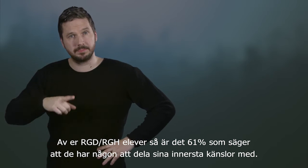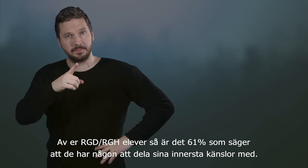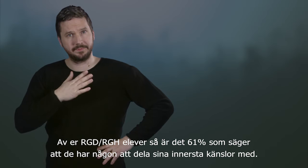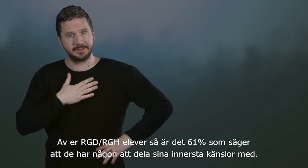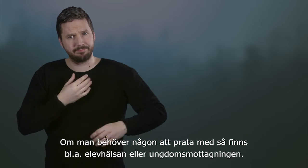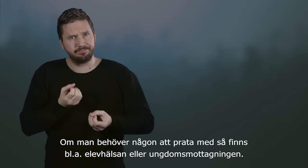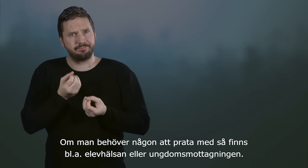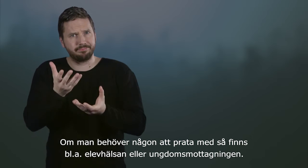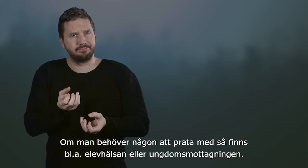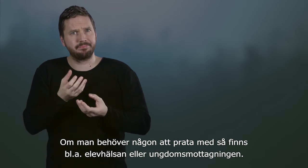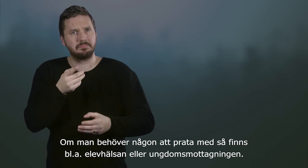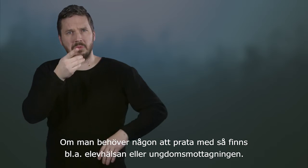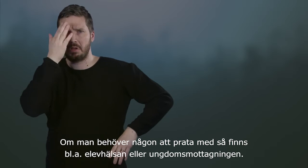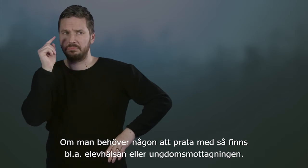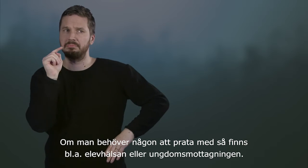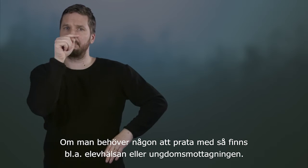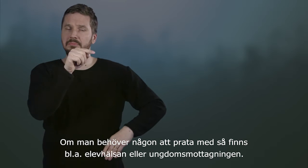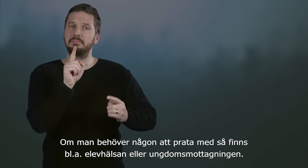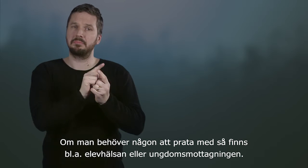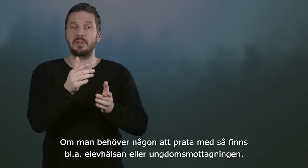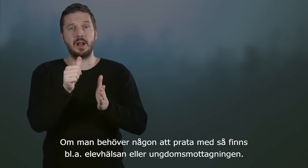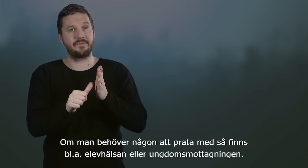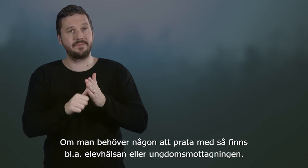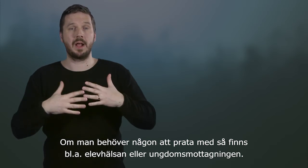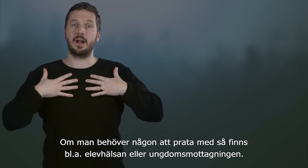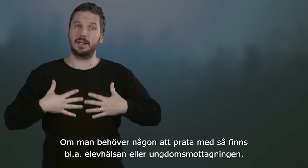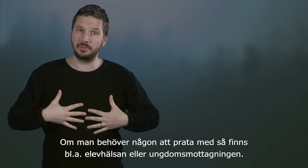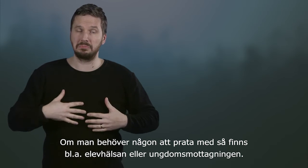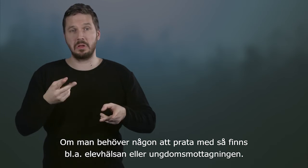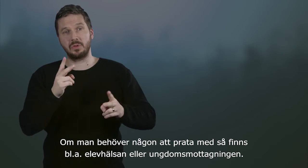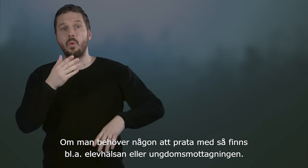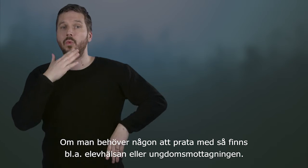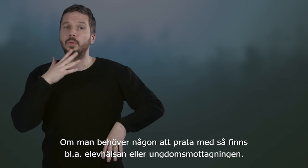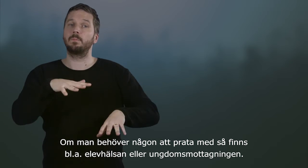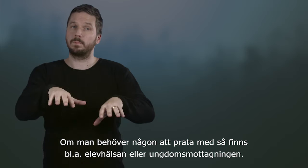Om man behöver någon att prata med så finns det bland annat elevhälsan eller ungdomsmottagningen.